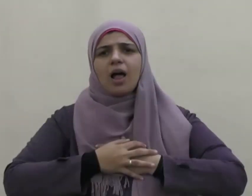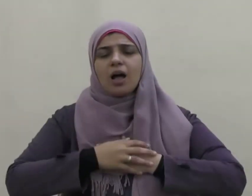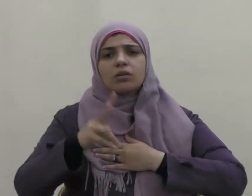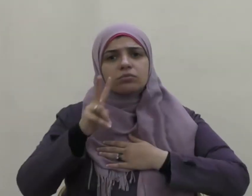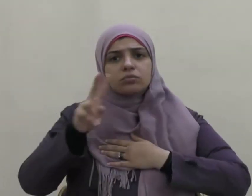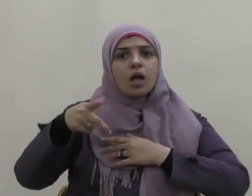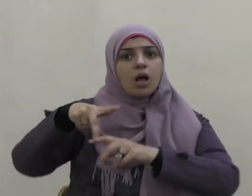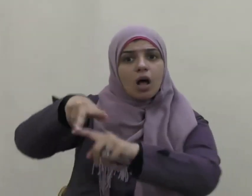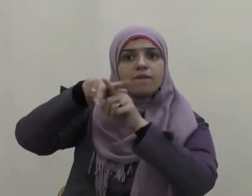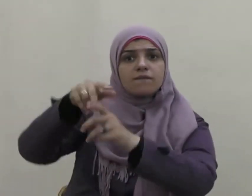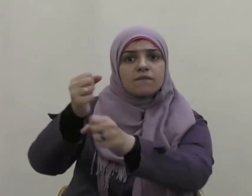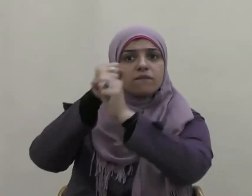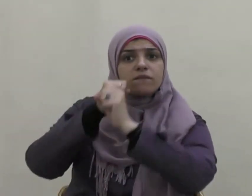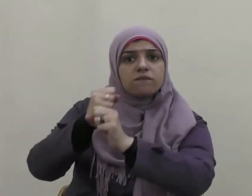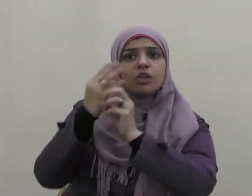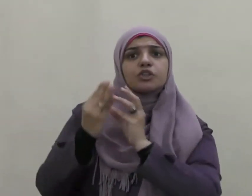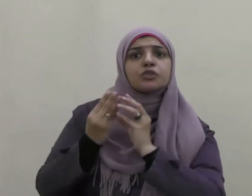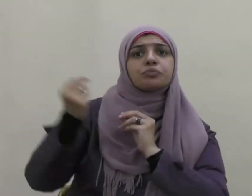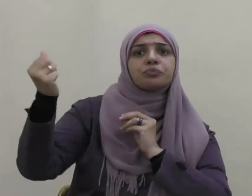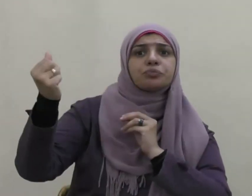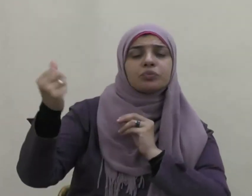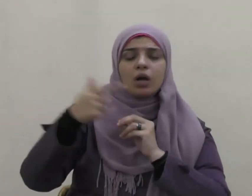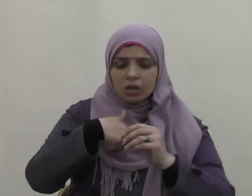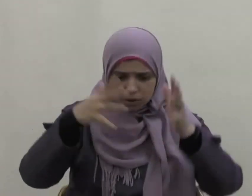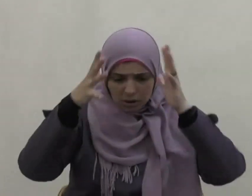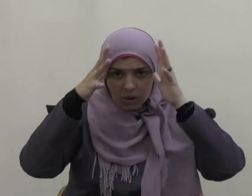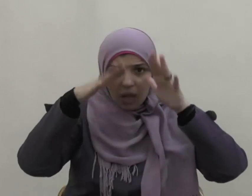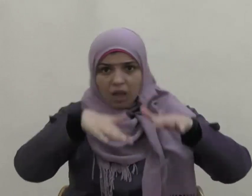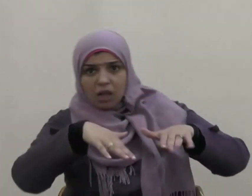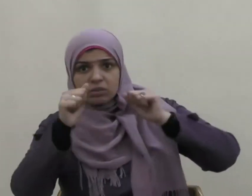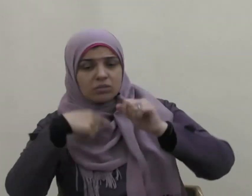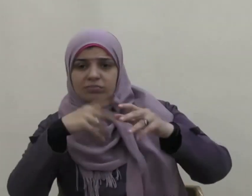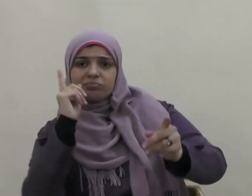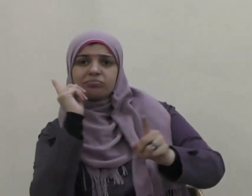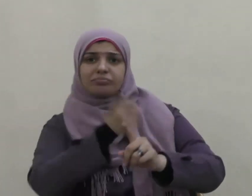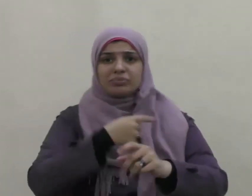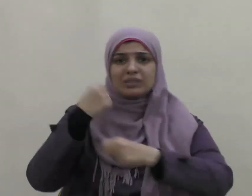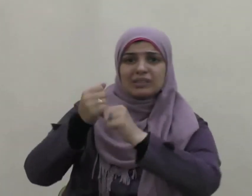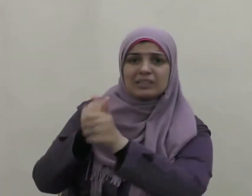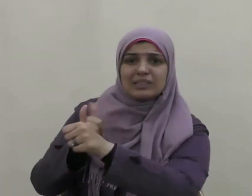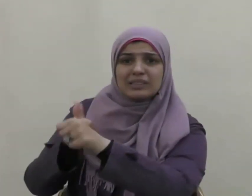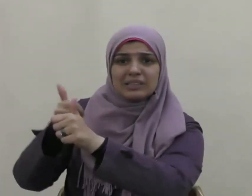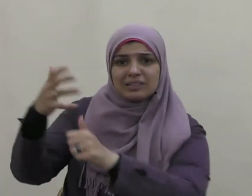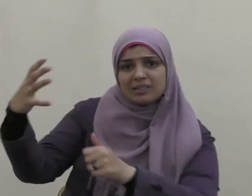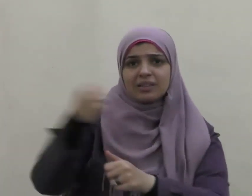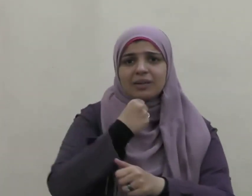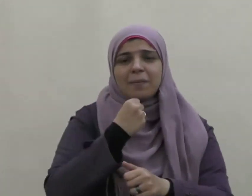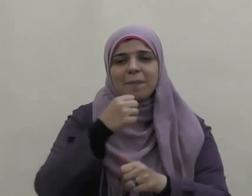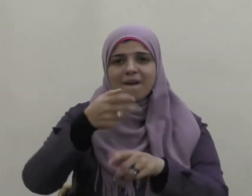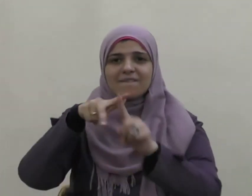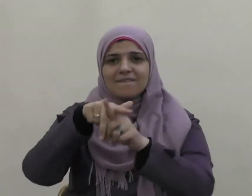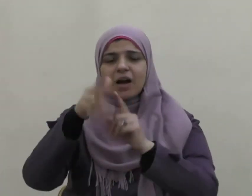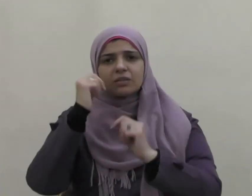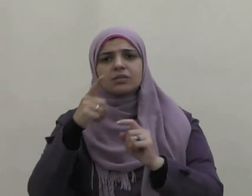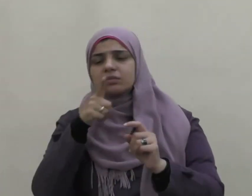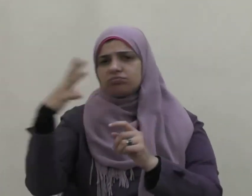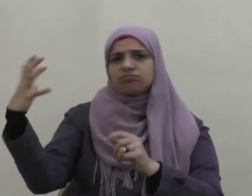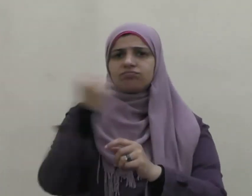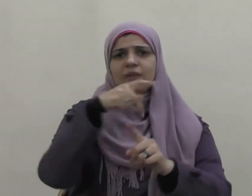الفرس فترك صلاته وتبعها حتى أدركها فأخذها ثم